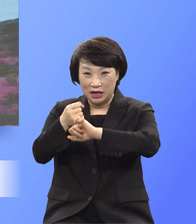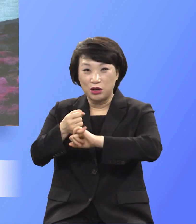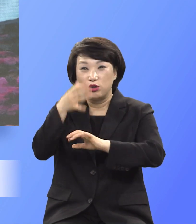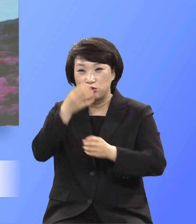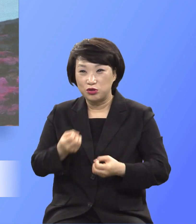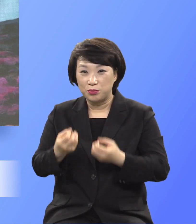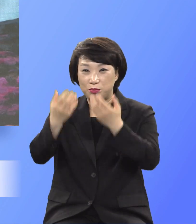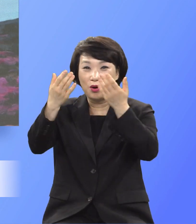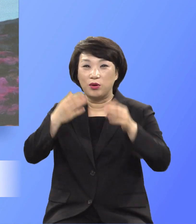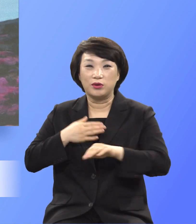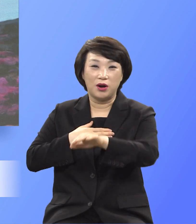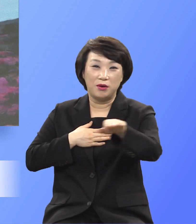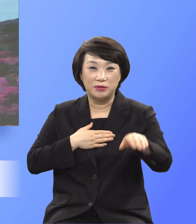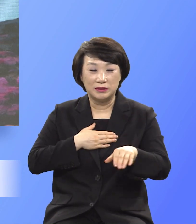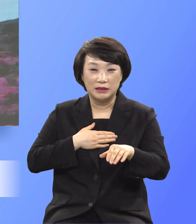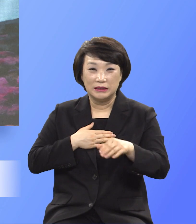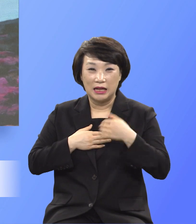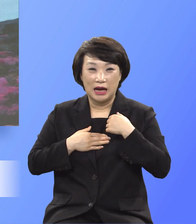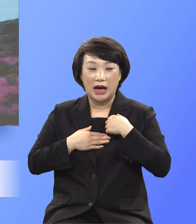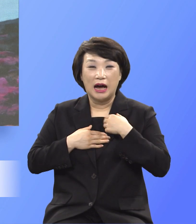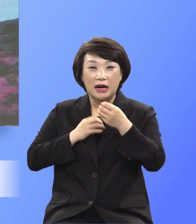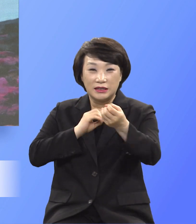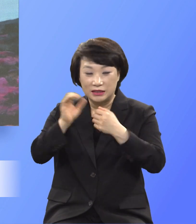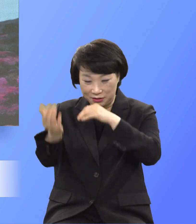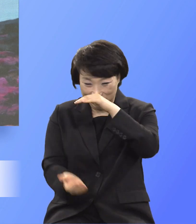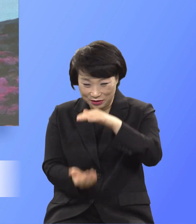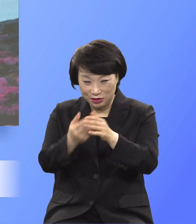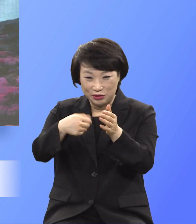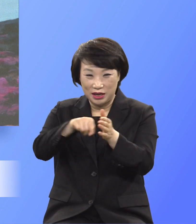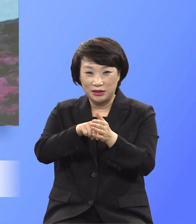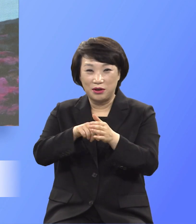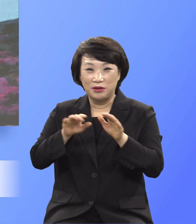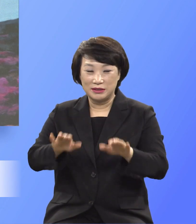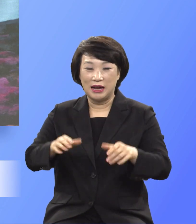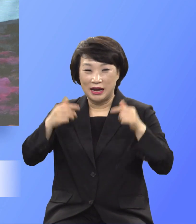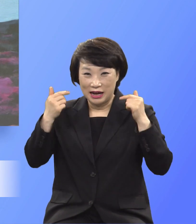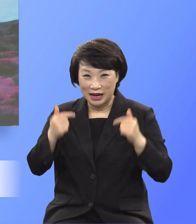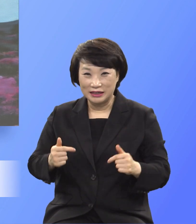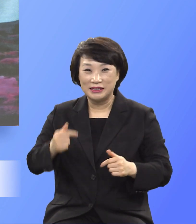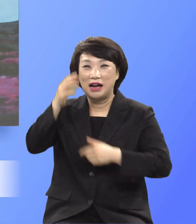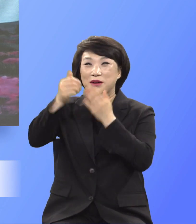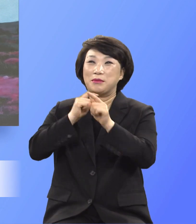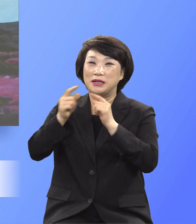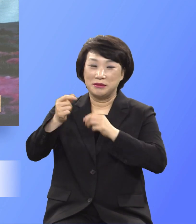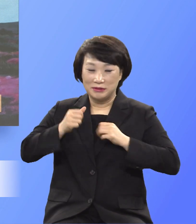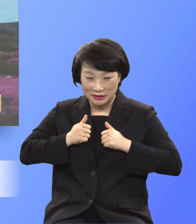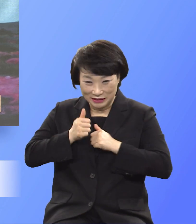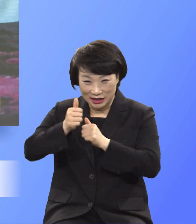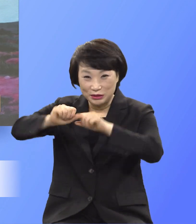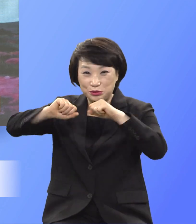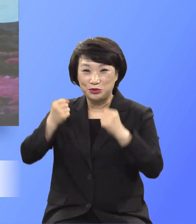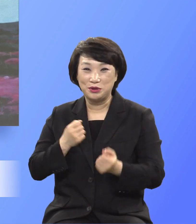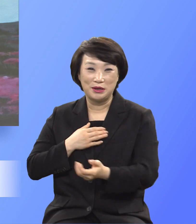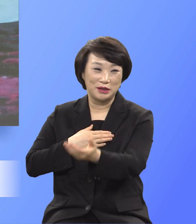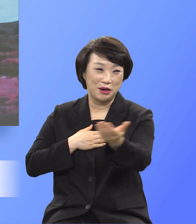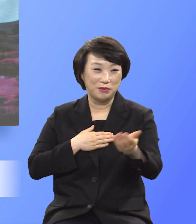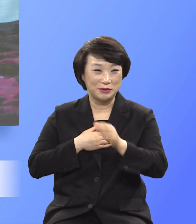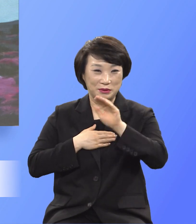내게 이루어지게 하기 위해서 상시의 말씀 쫓아다니는 여러분들의 길을 주님의 이름으로